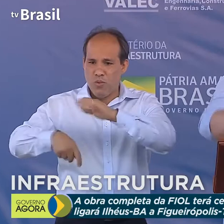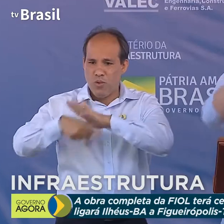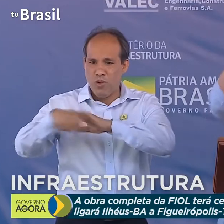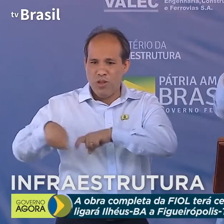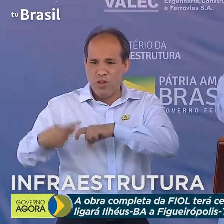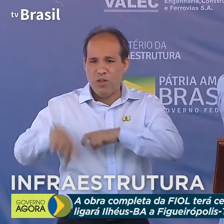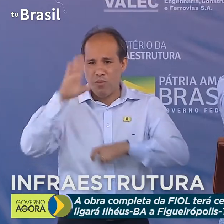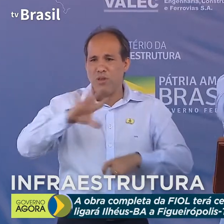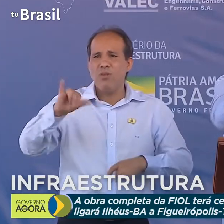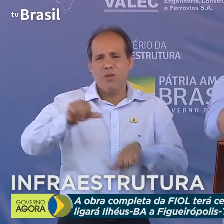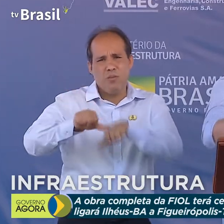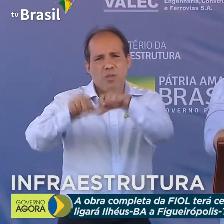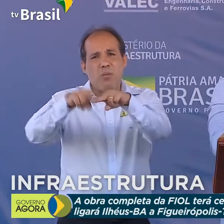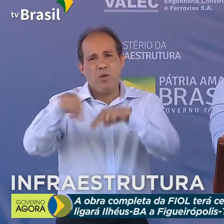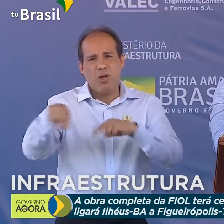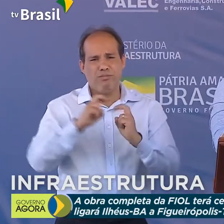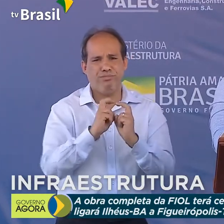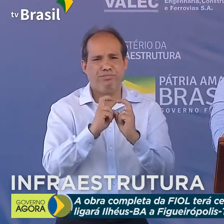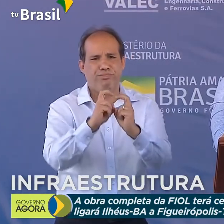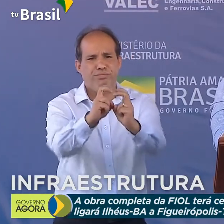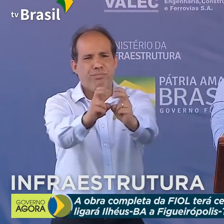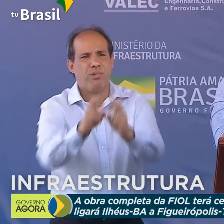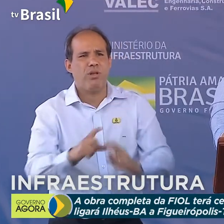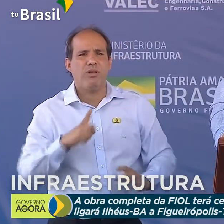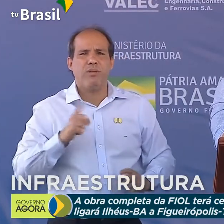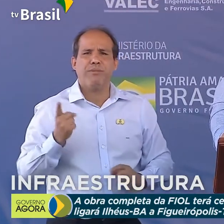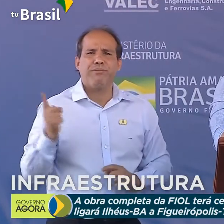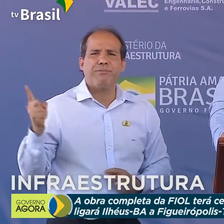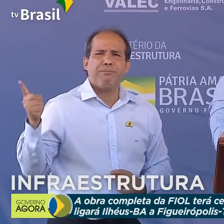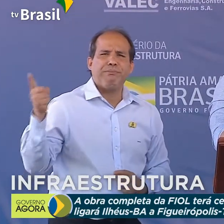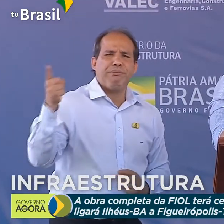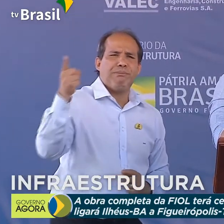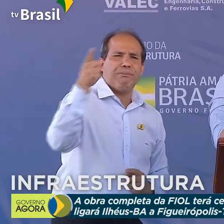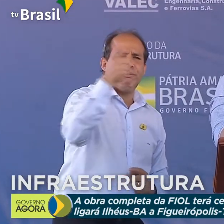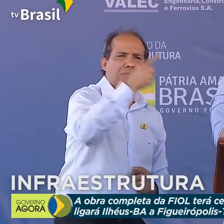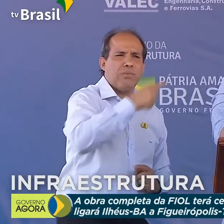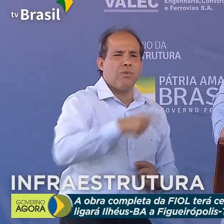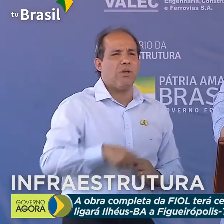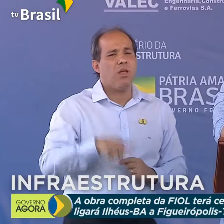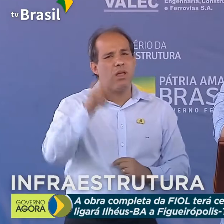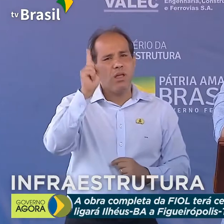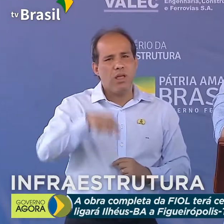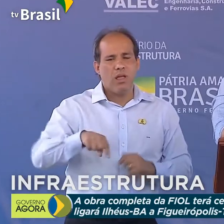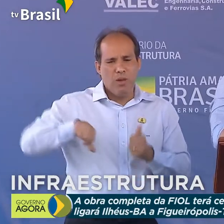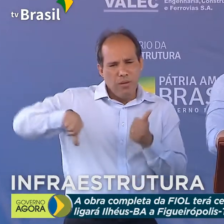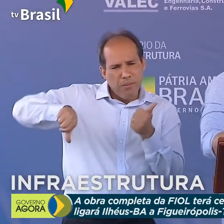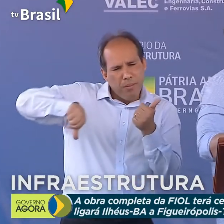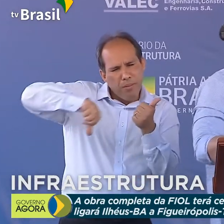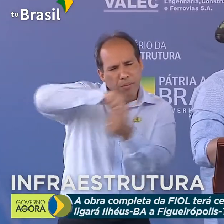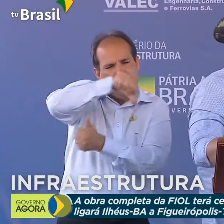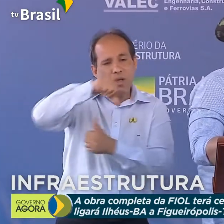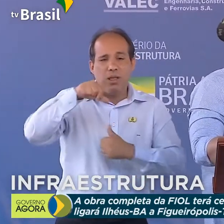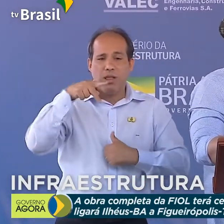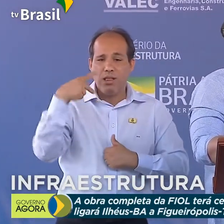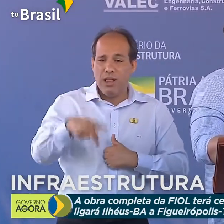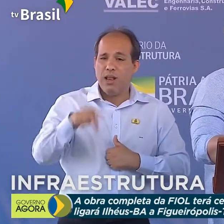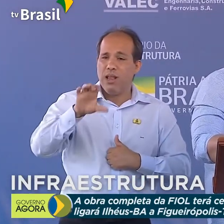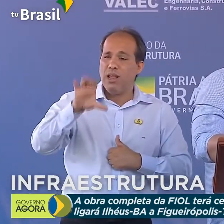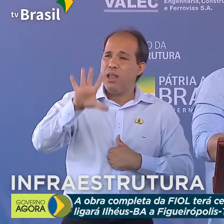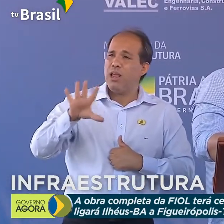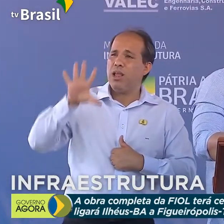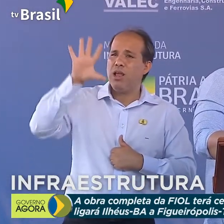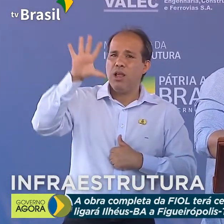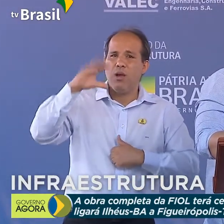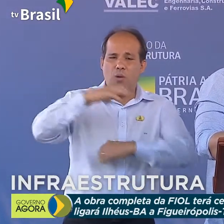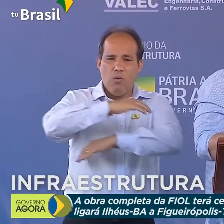Norte-Sul, passaremos até a ligação Leste-Oeste. E isso é transformador para uma região que é